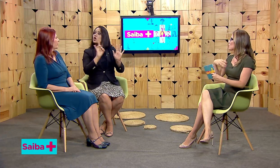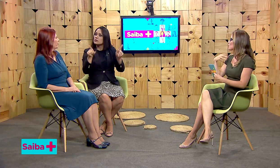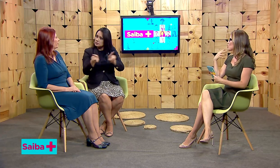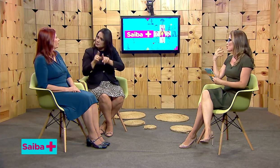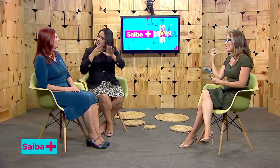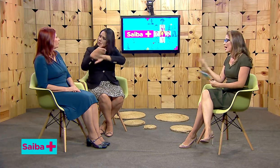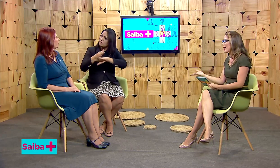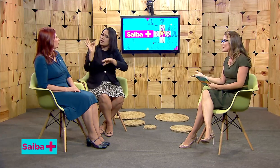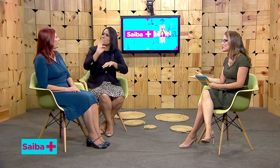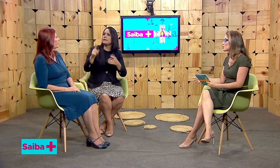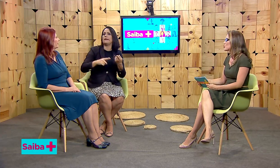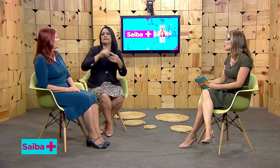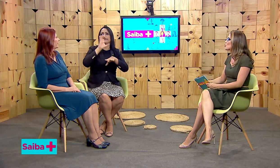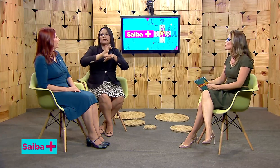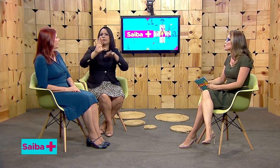cursos online, os surdos?